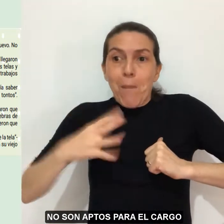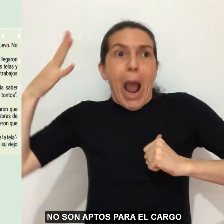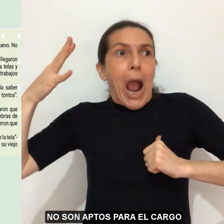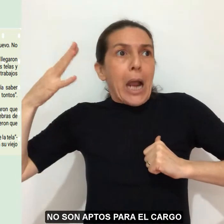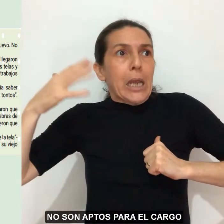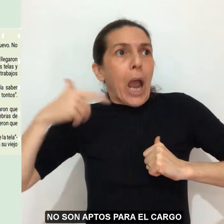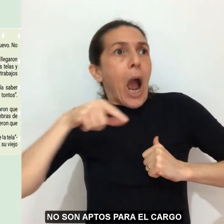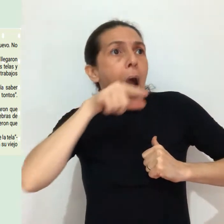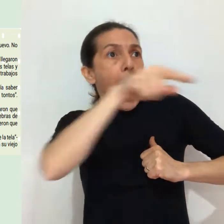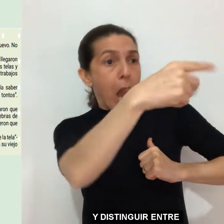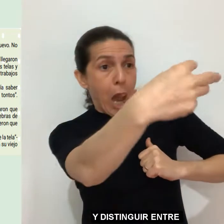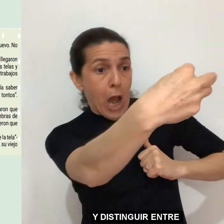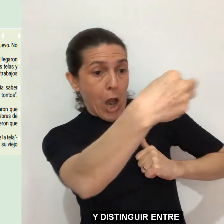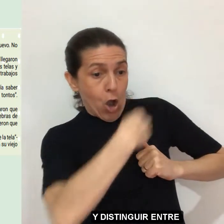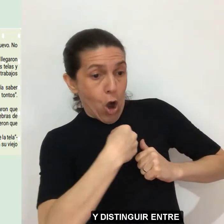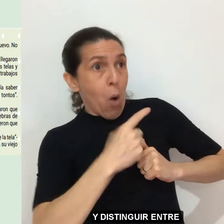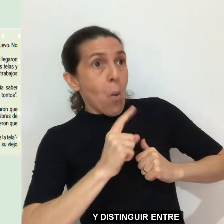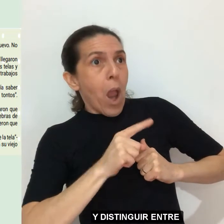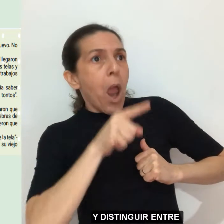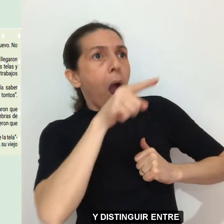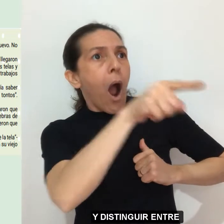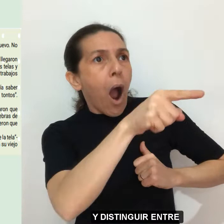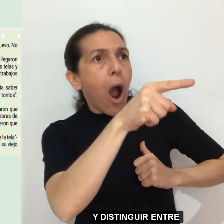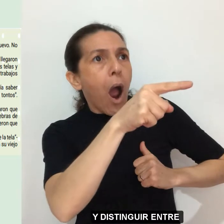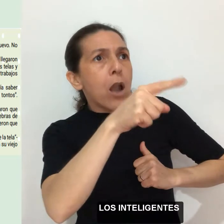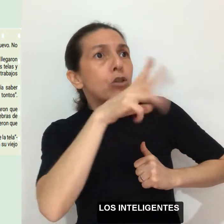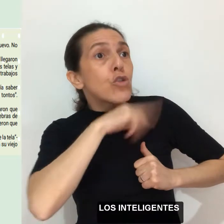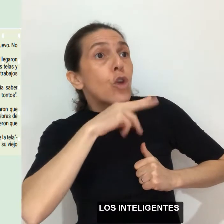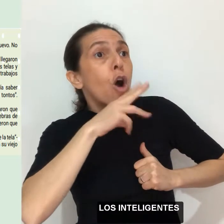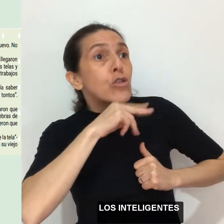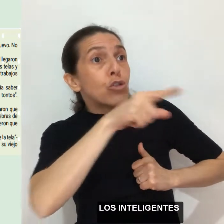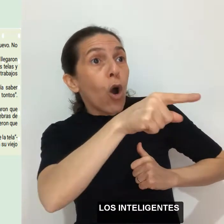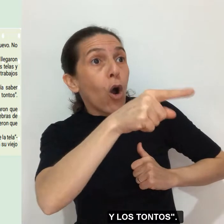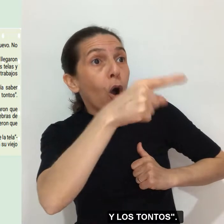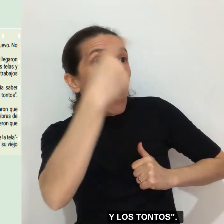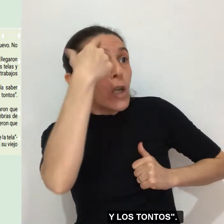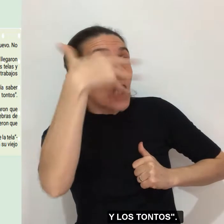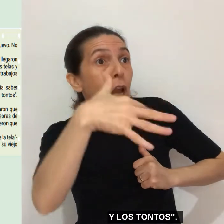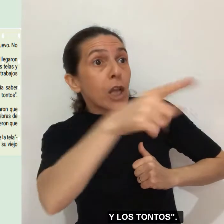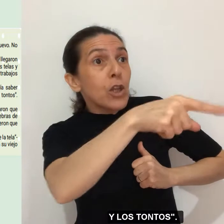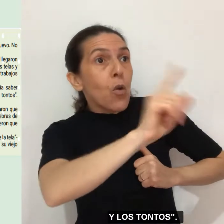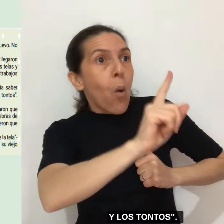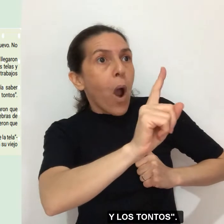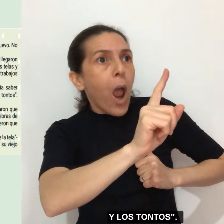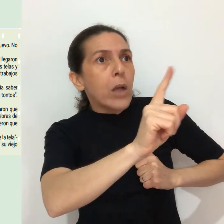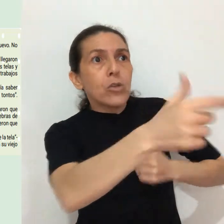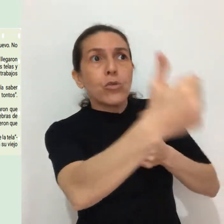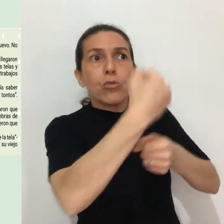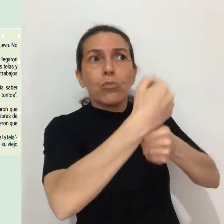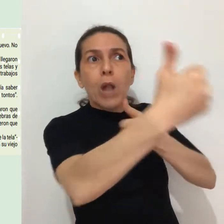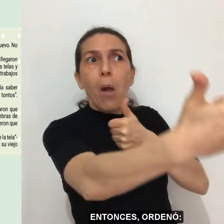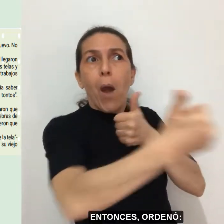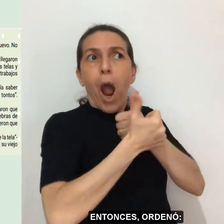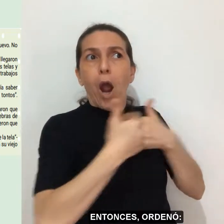cargo y distinguir entre los inteligentes y los tontos. Entonces